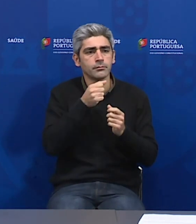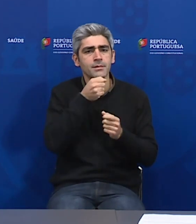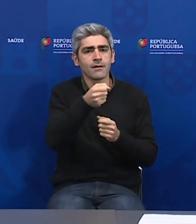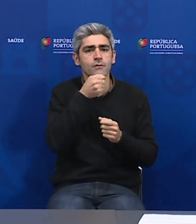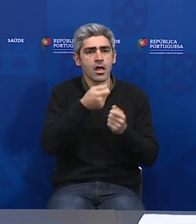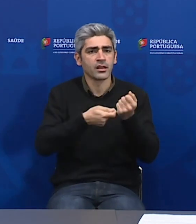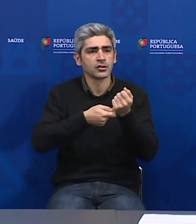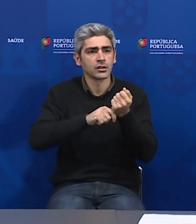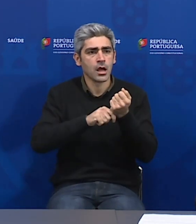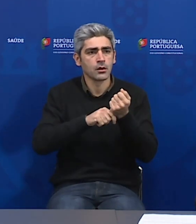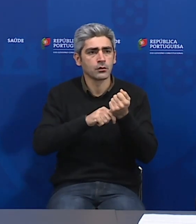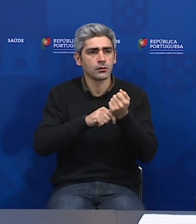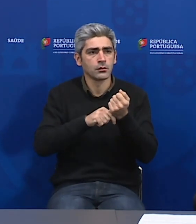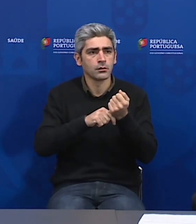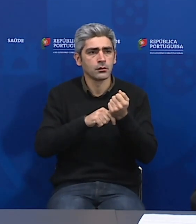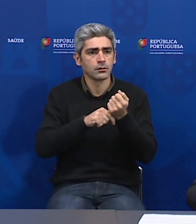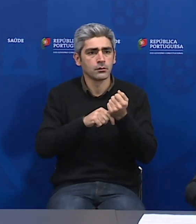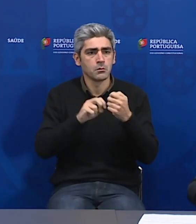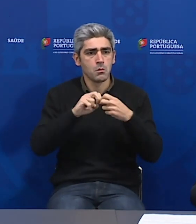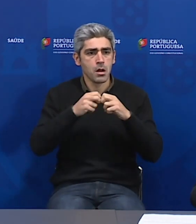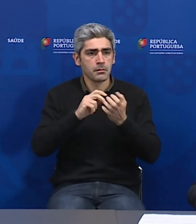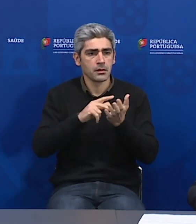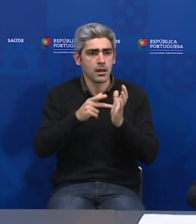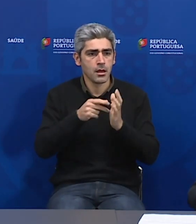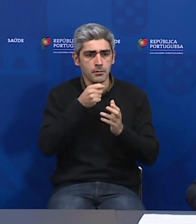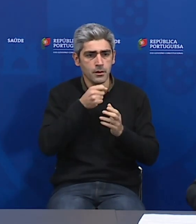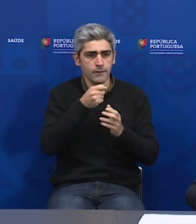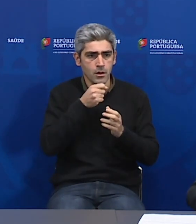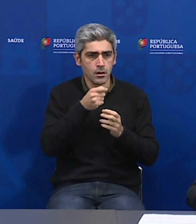se está gestando,